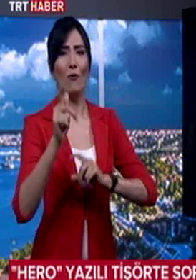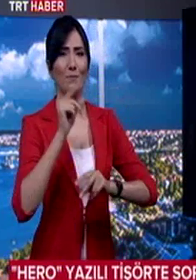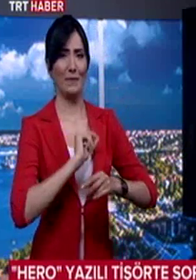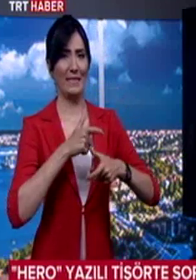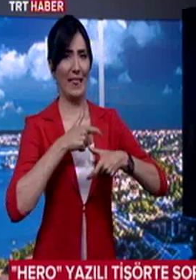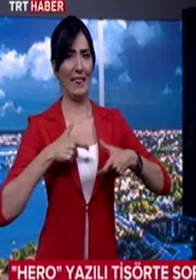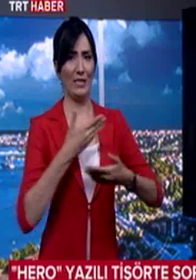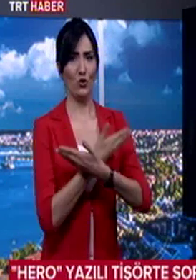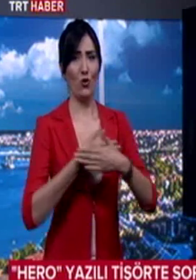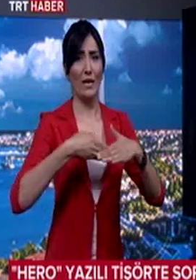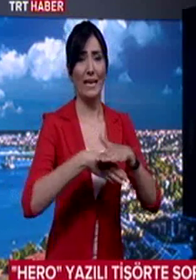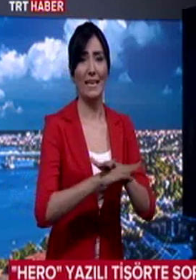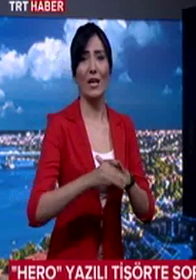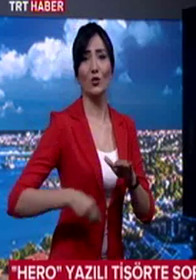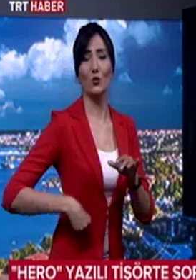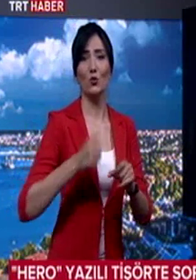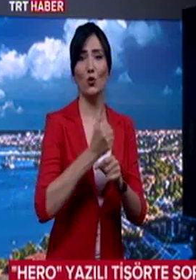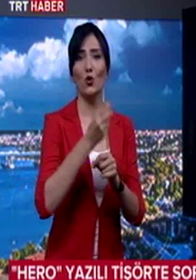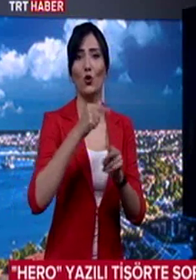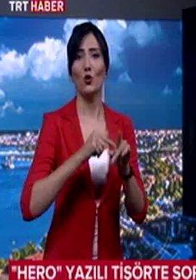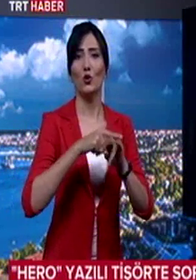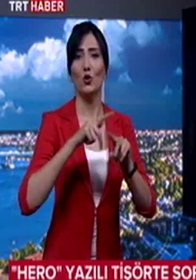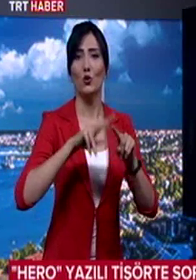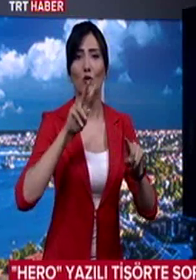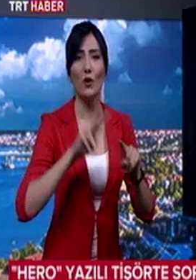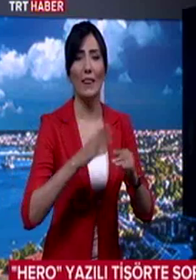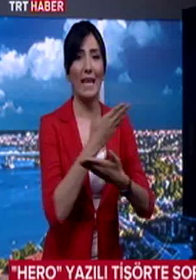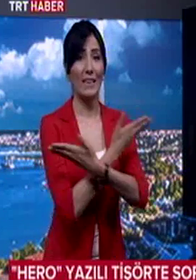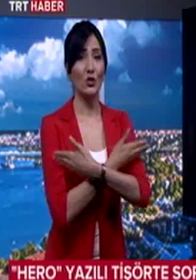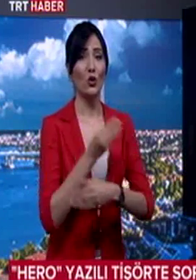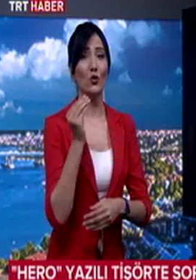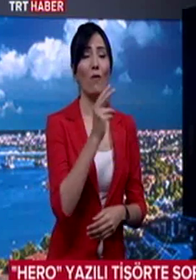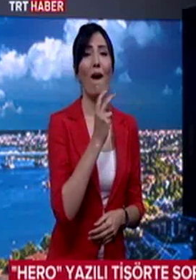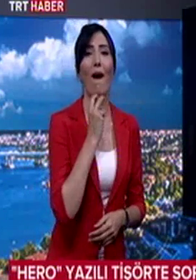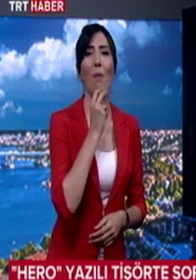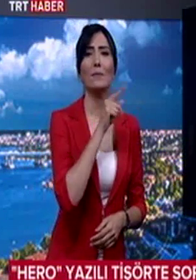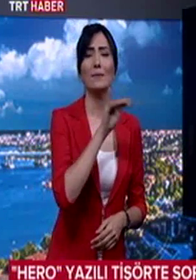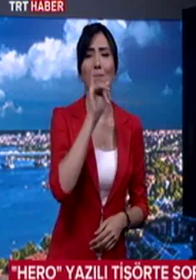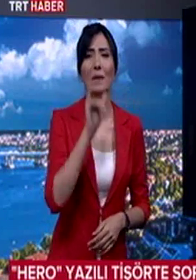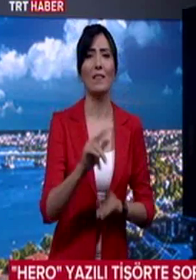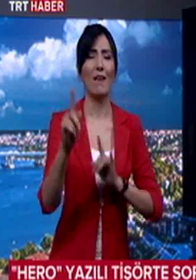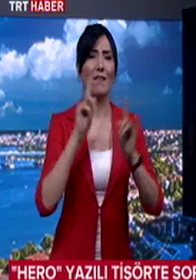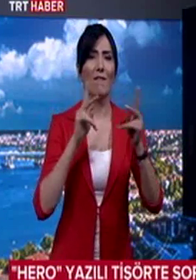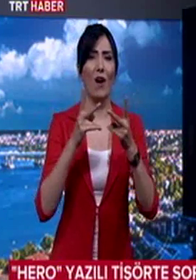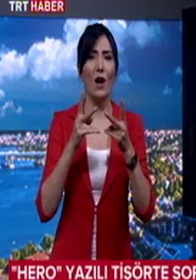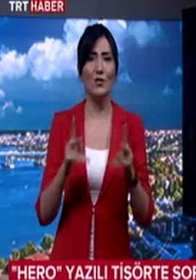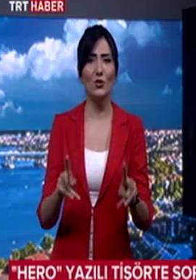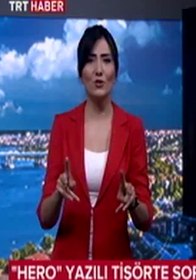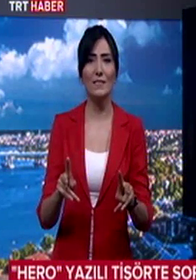sanık Gökhan Güçlü ile tişörtü gönderen ablası hakkında dava açıldı. Muğla'da